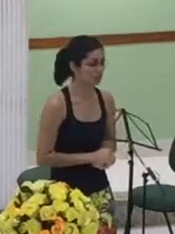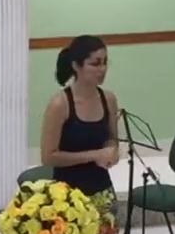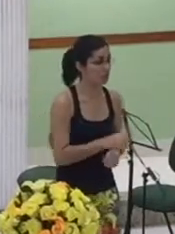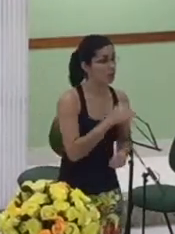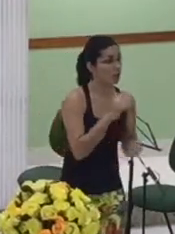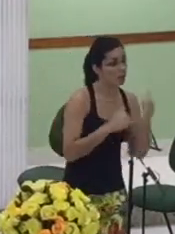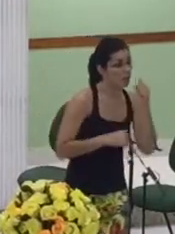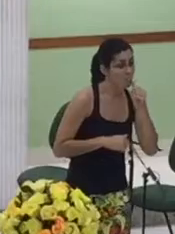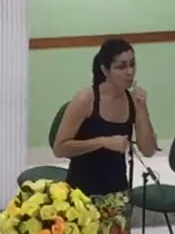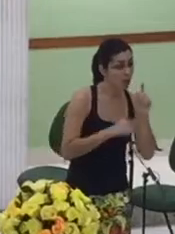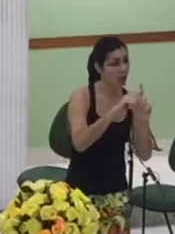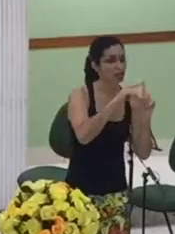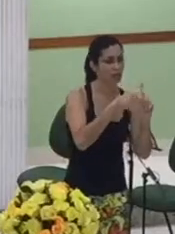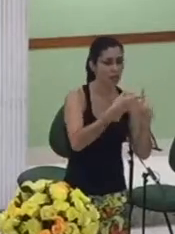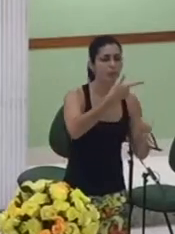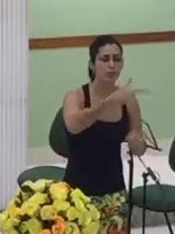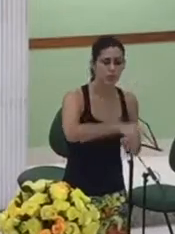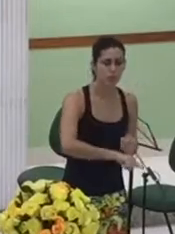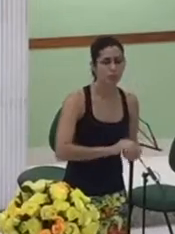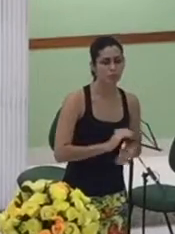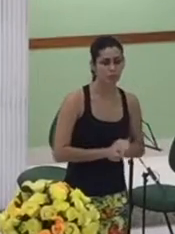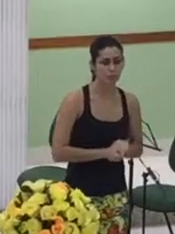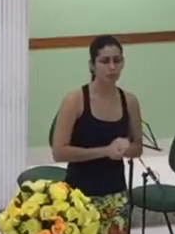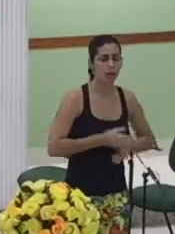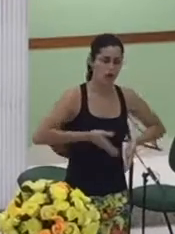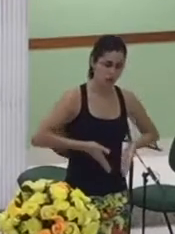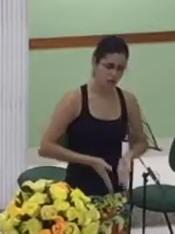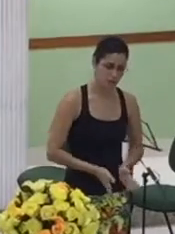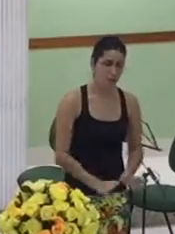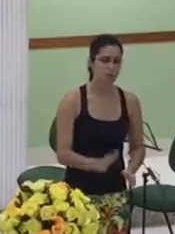que veio a ser o rei mais sábio de todo mundo